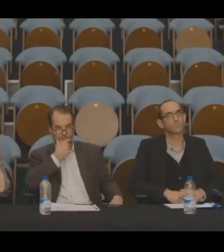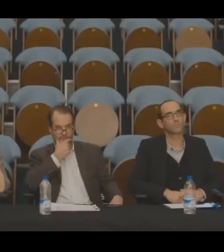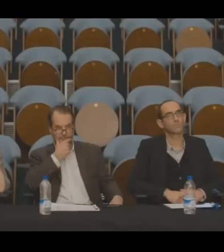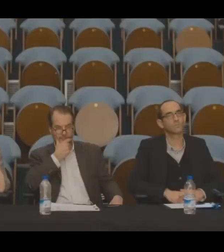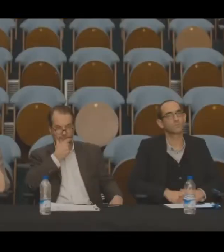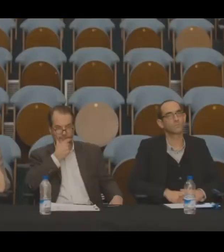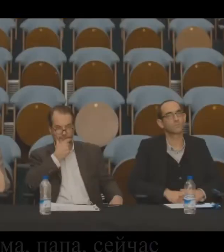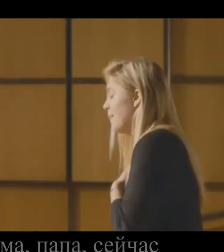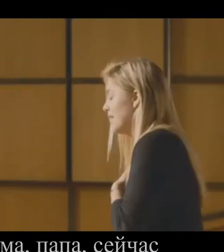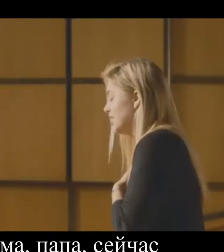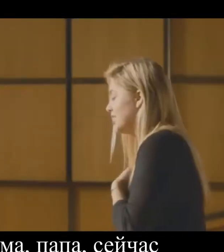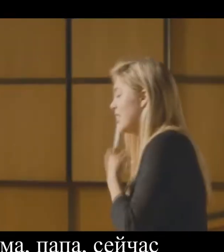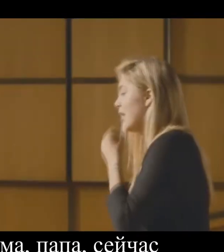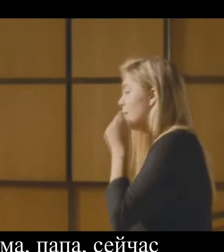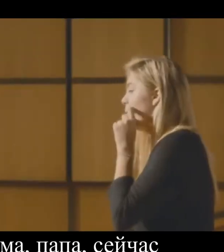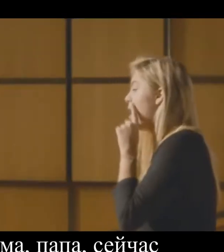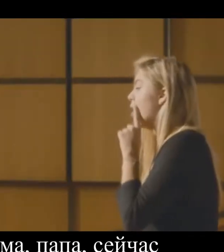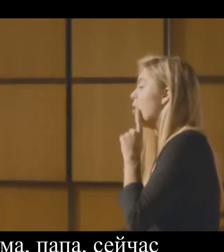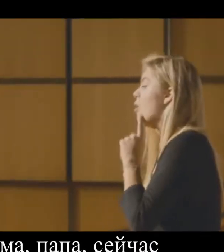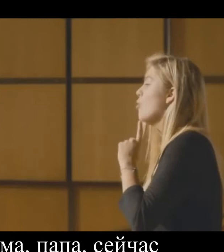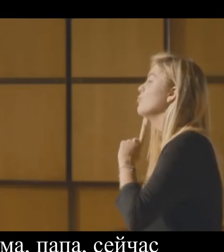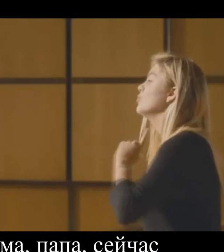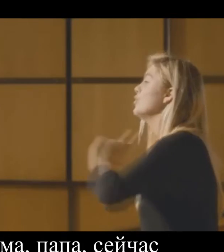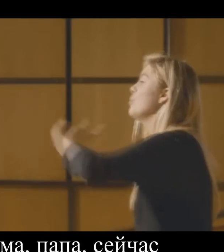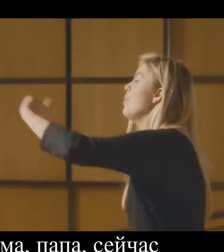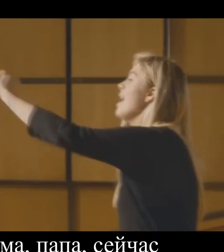Мама, папа Сейчас